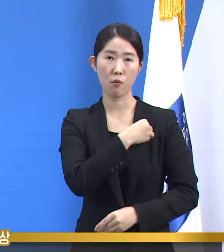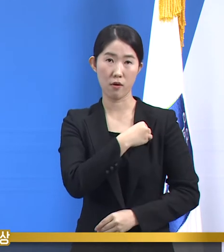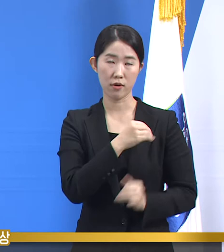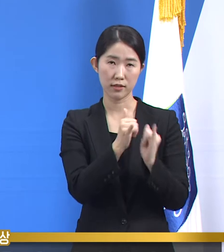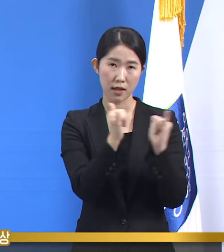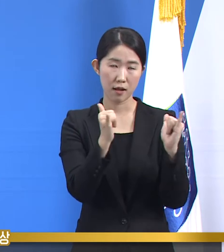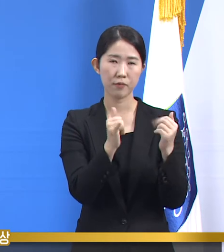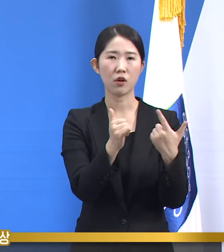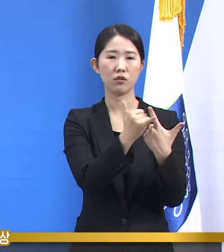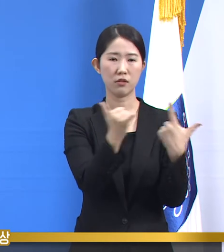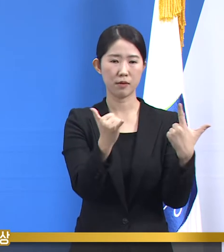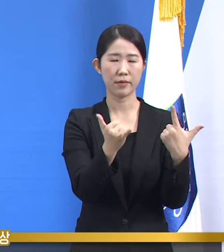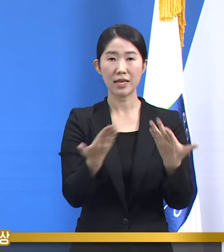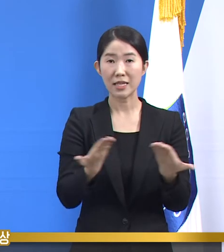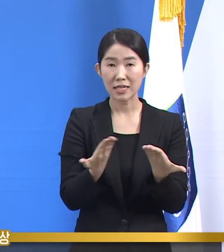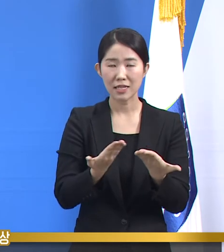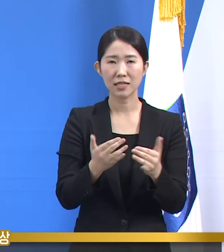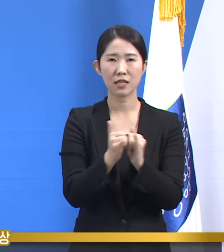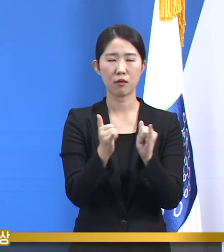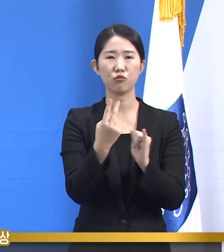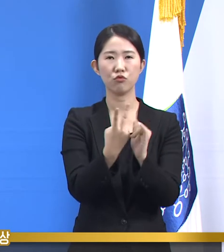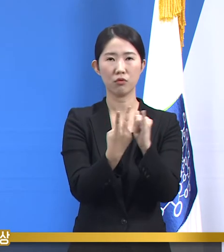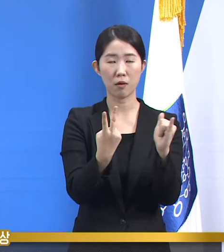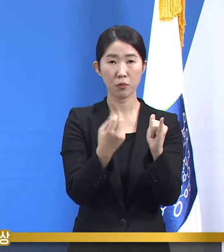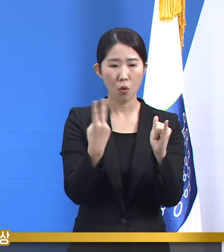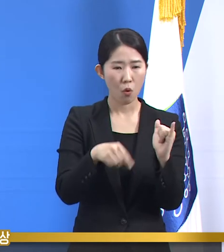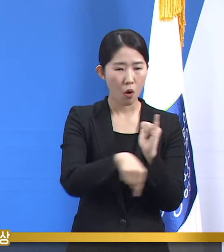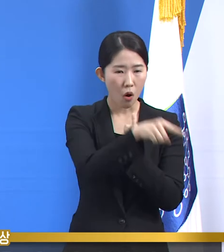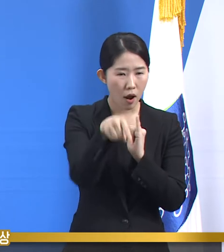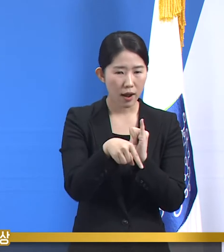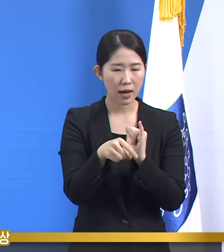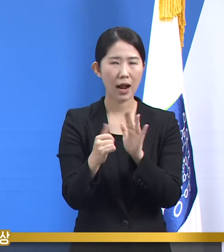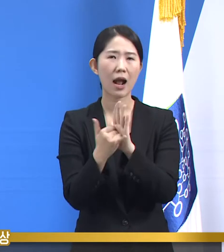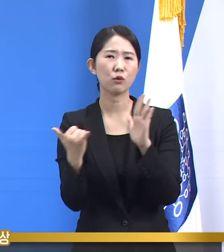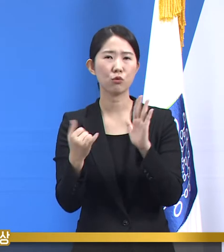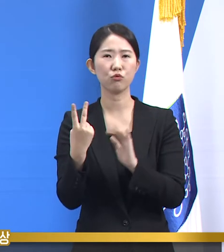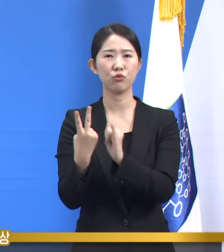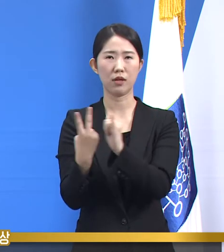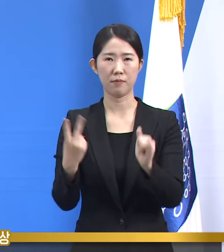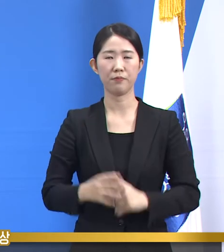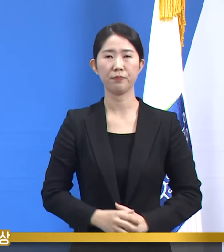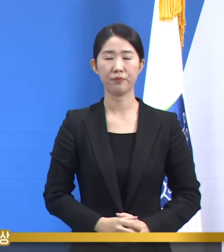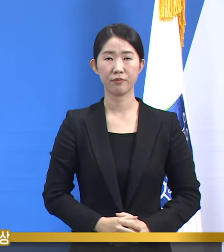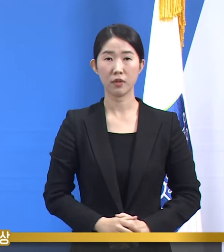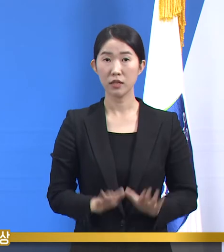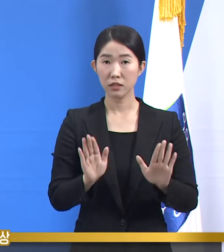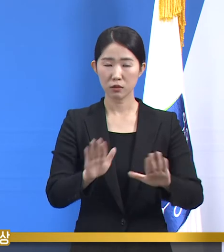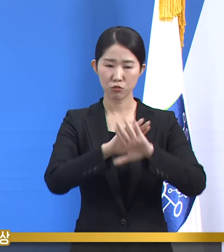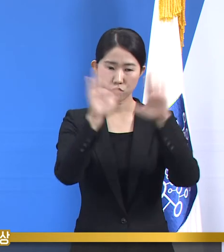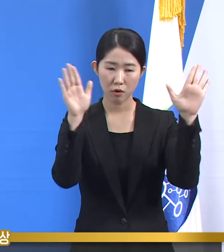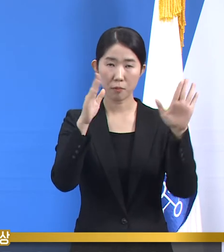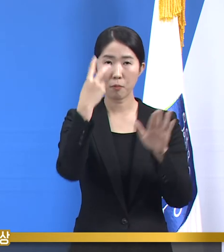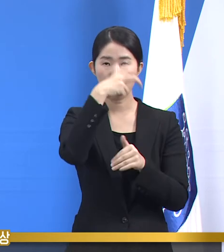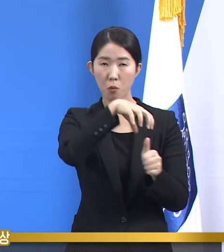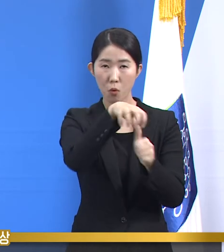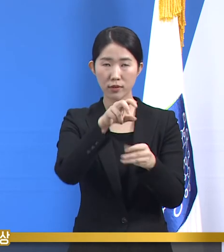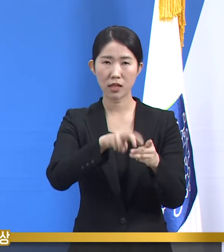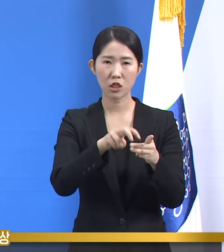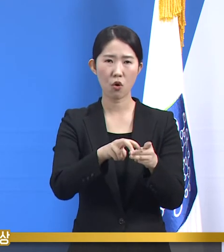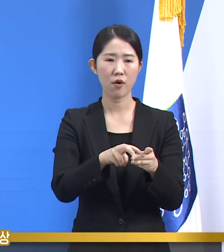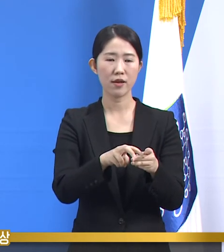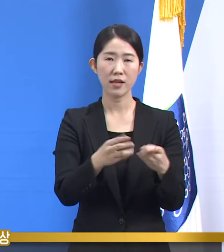센터 직원 2명, 그리고 확진자의 가족 2명입니다. 현재 주간보호센터 입소자, 직원 등